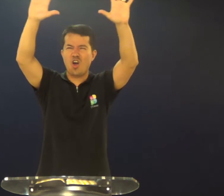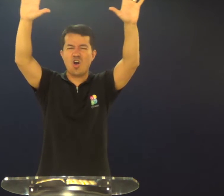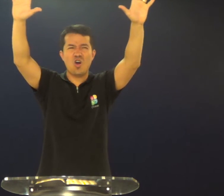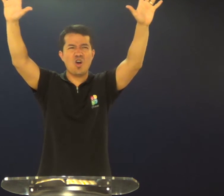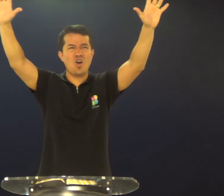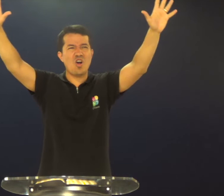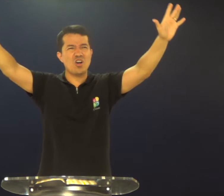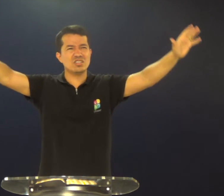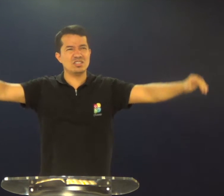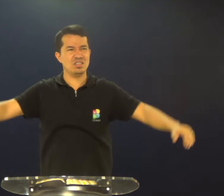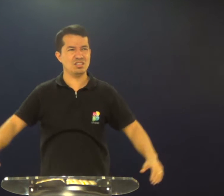glória,